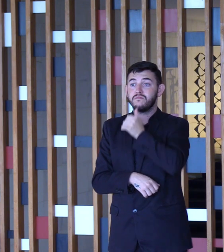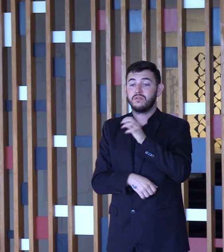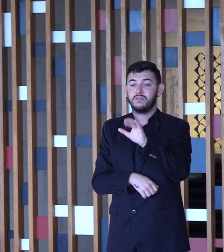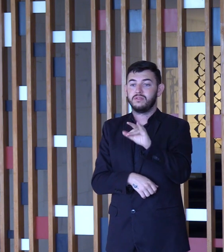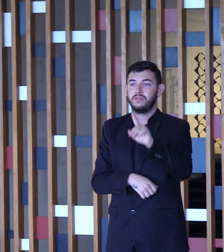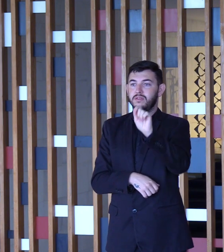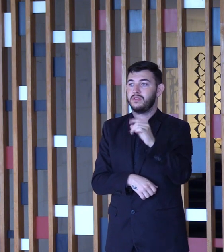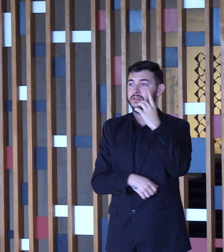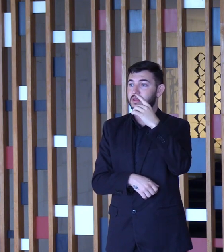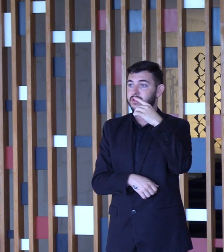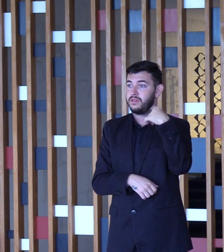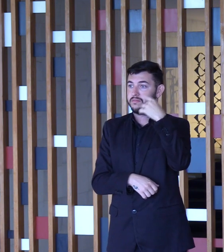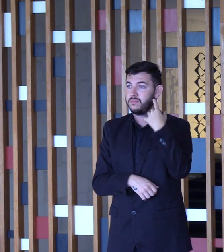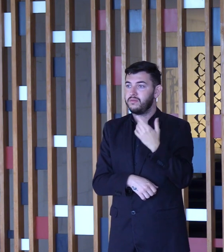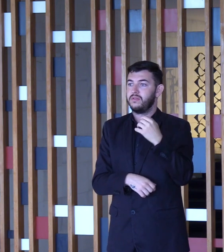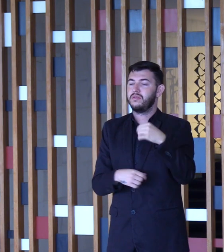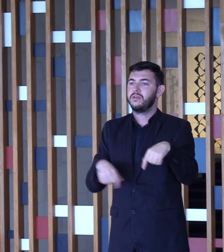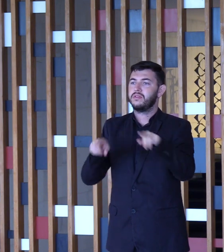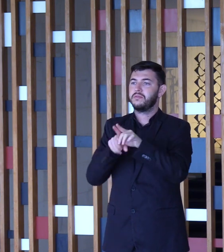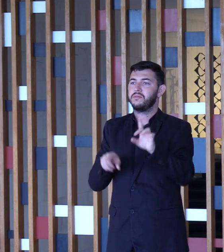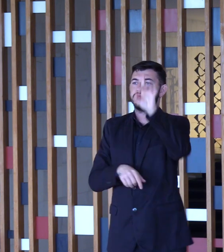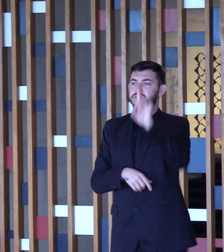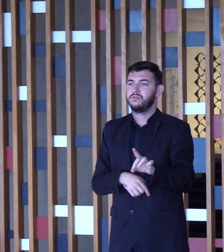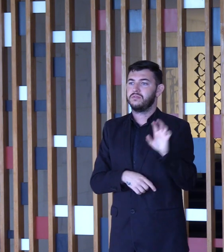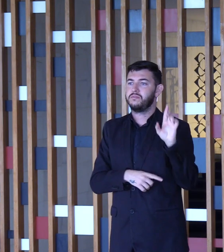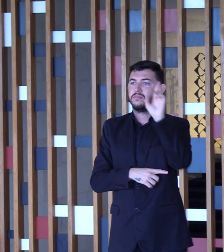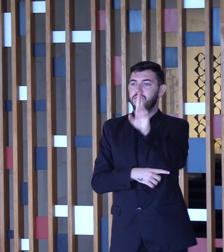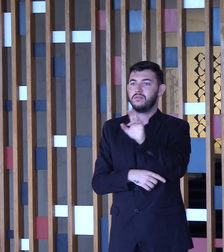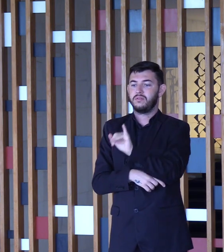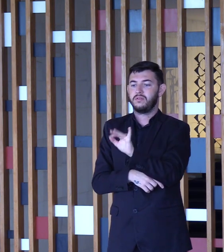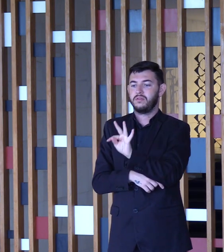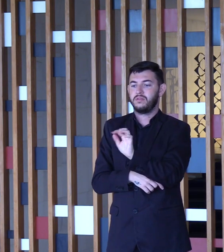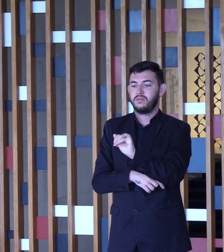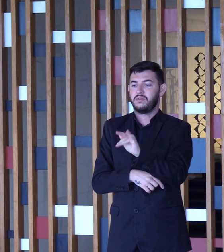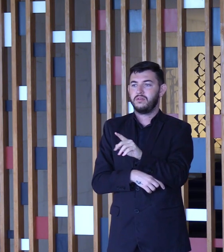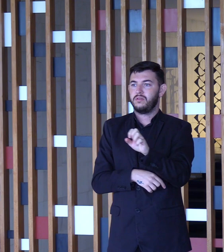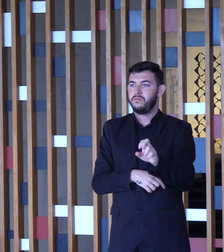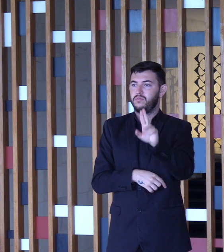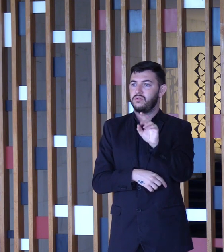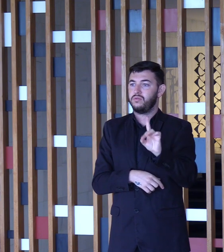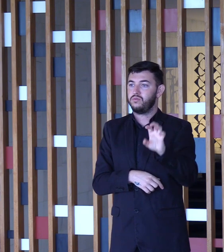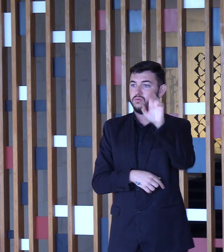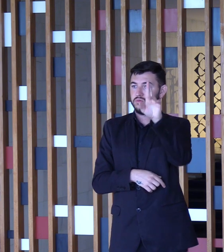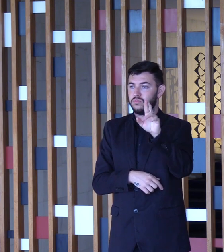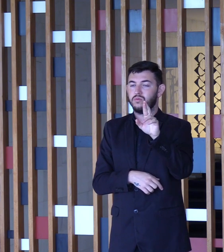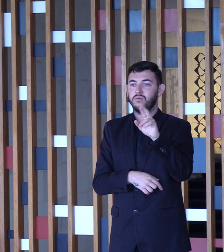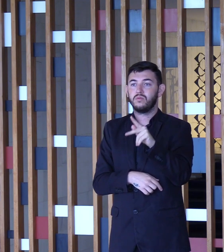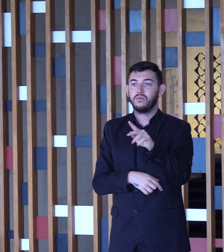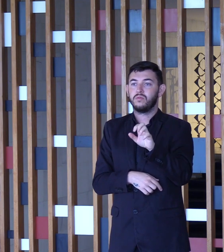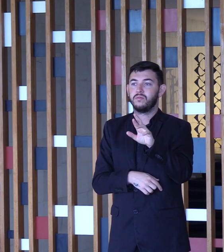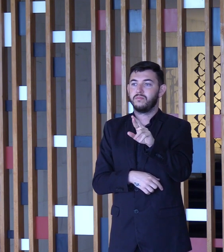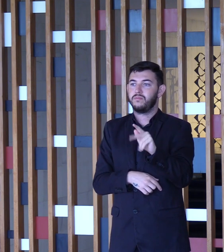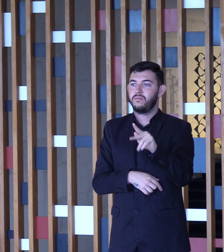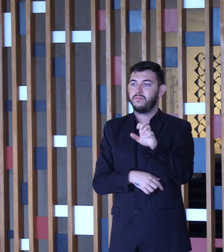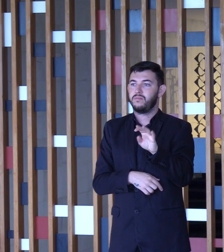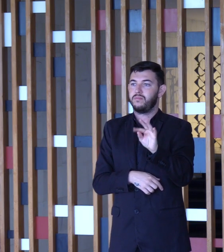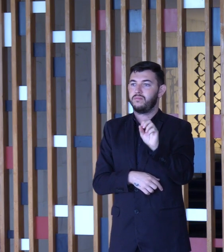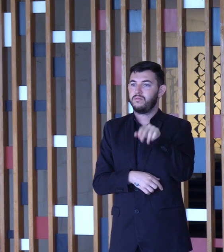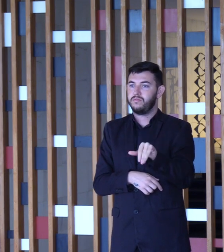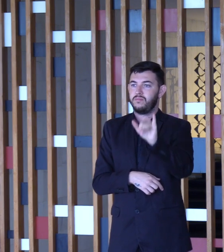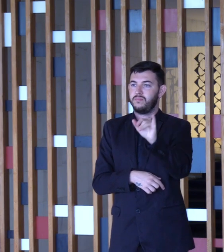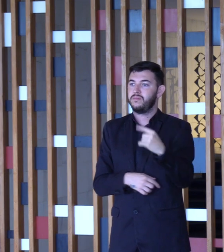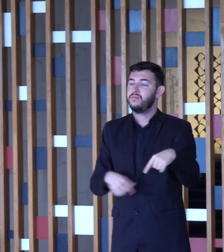Aleluia, e os diretores de Itaipu, doutor Pepitone, general Carbonell, e